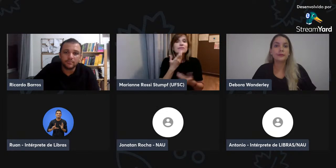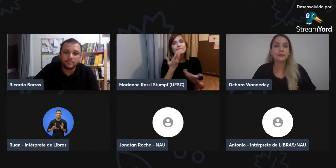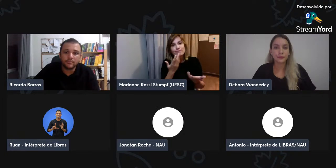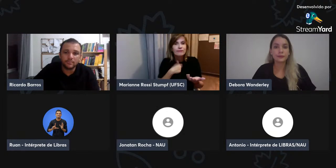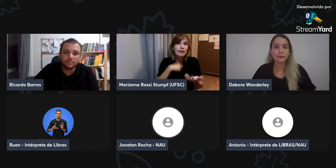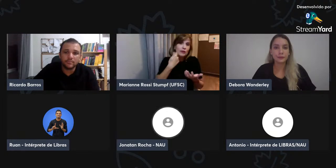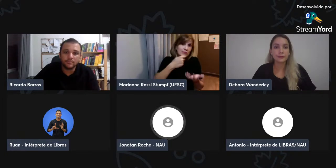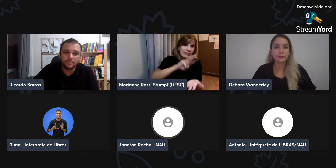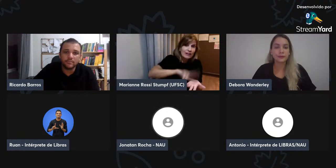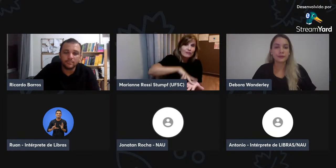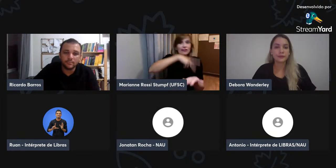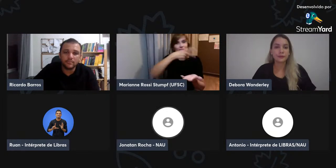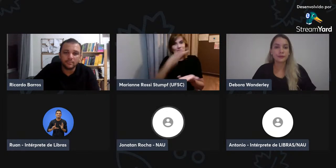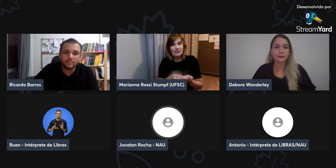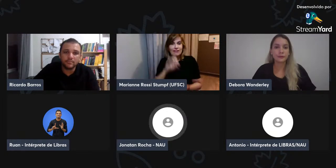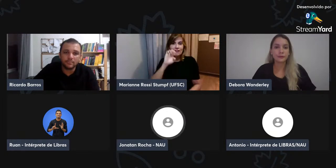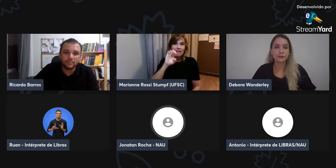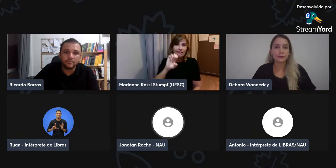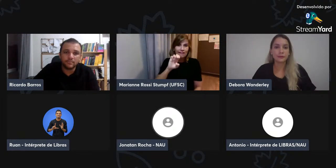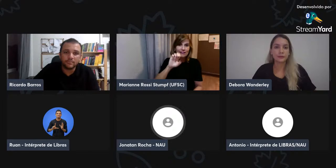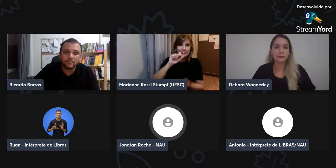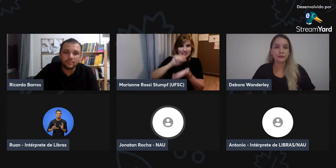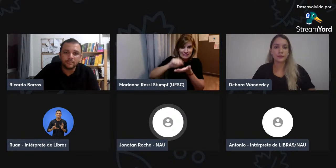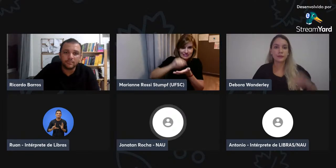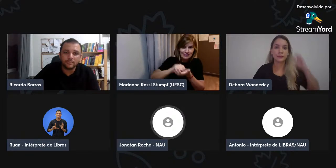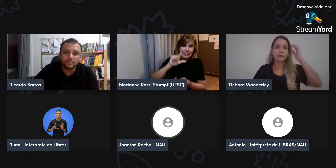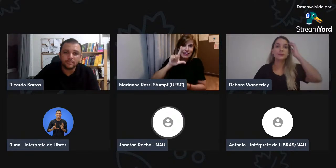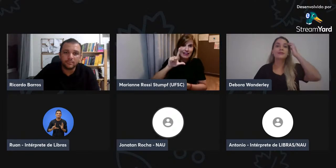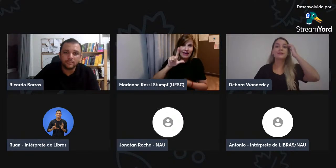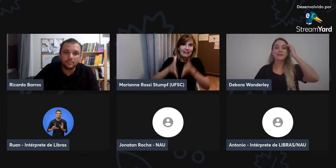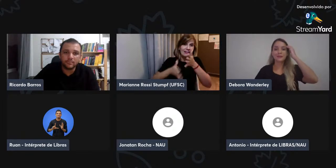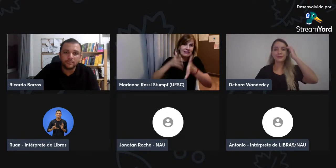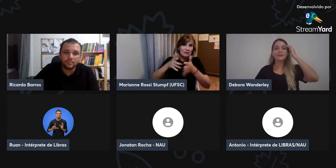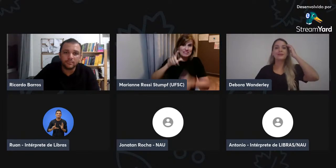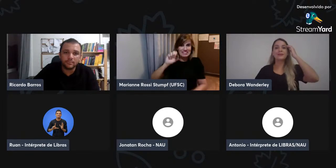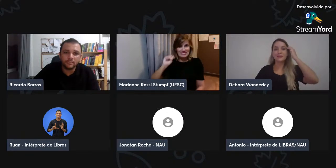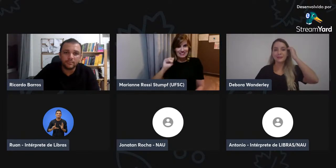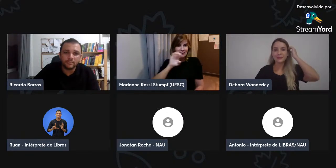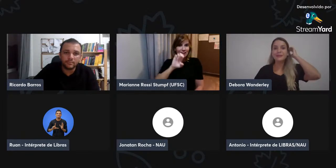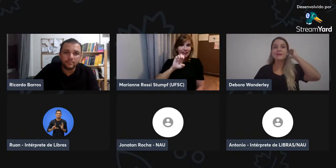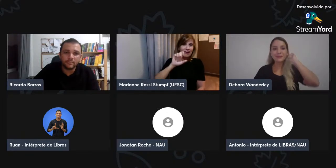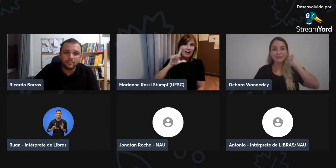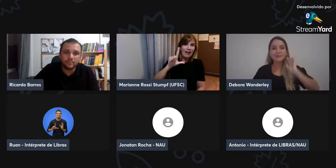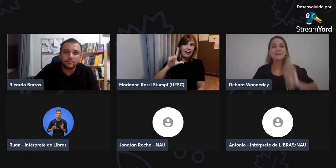vai utilizar o SW, que é do inglês, vai traduzir, né?